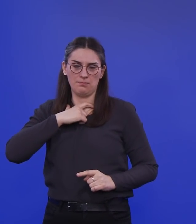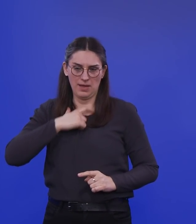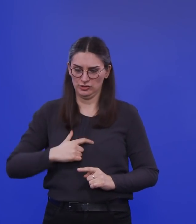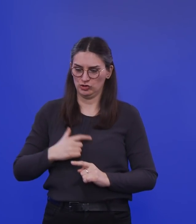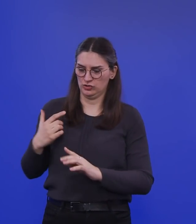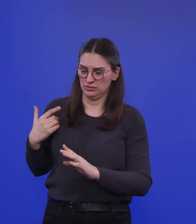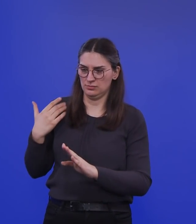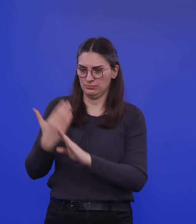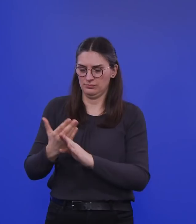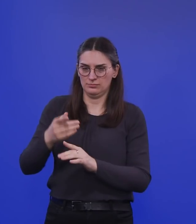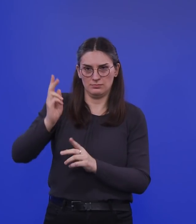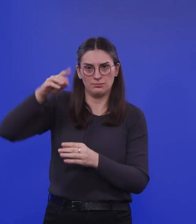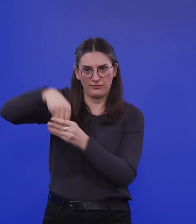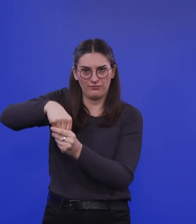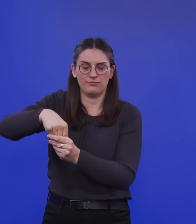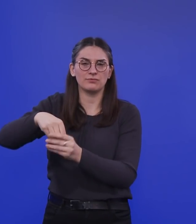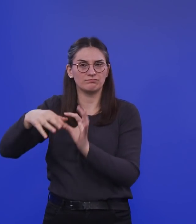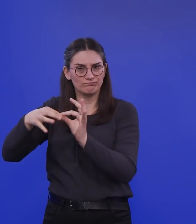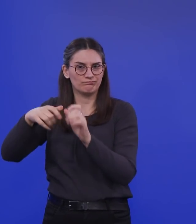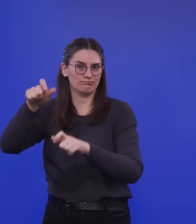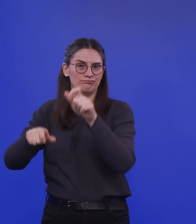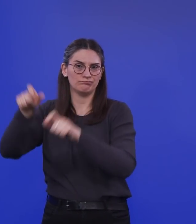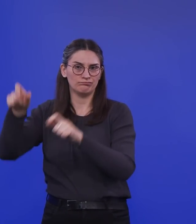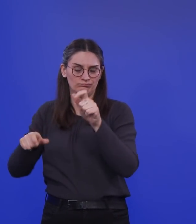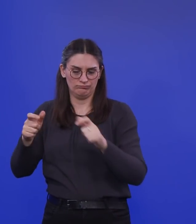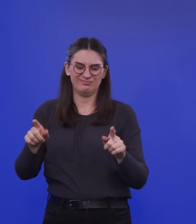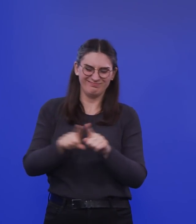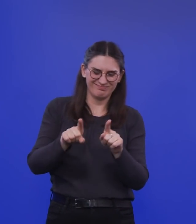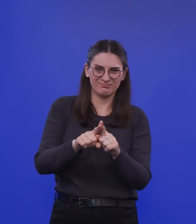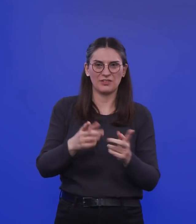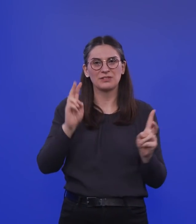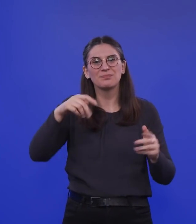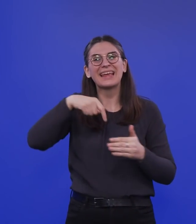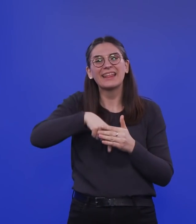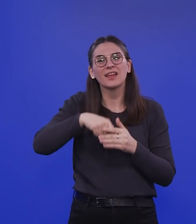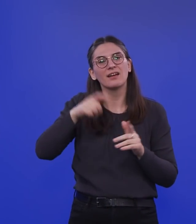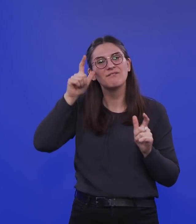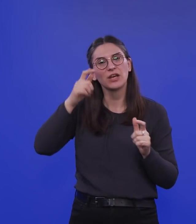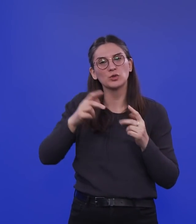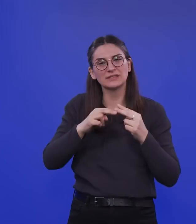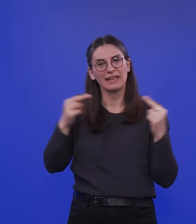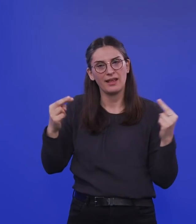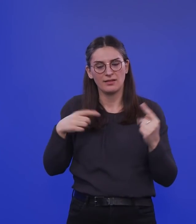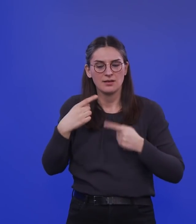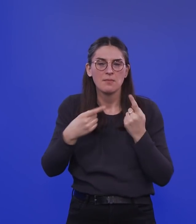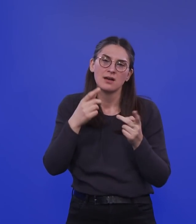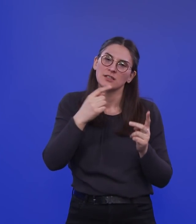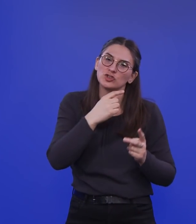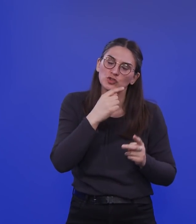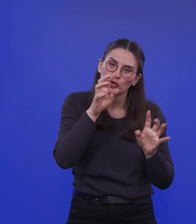zirkulierte in der menschlichen Bevölkerung. Diese inneren Virus-Gene, das sind fast alles Struktur-Proteine, die sind also alle im